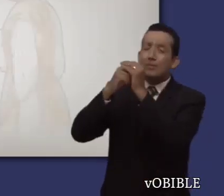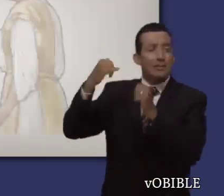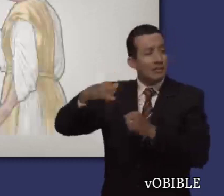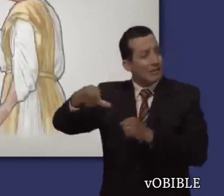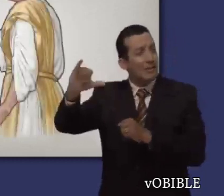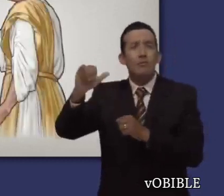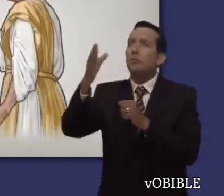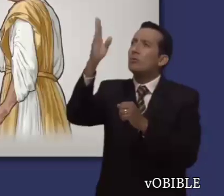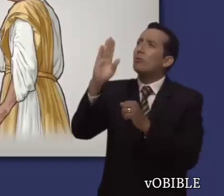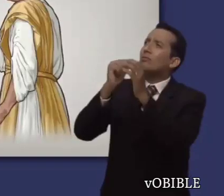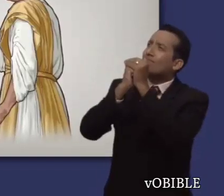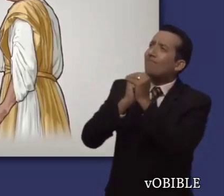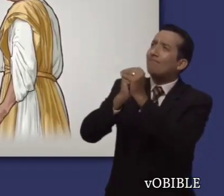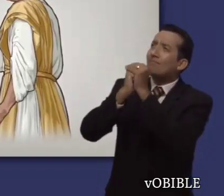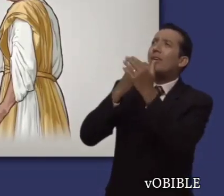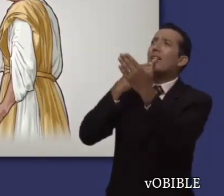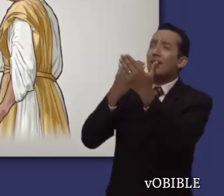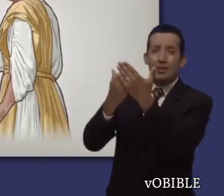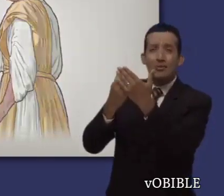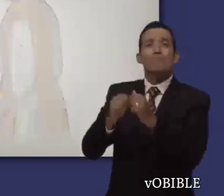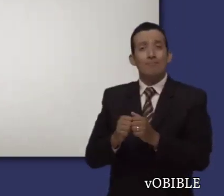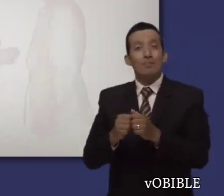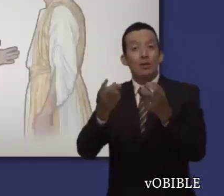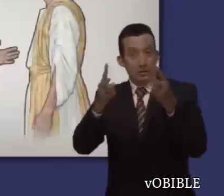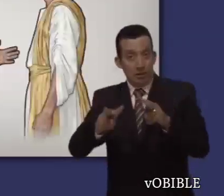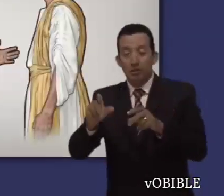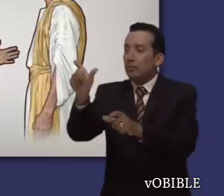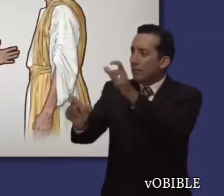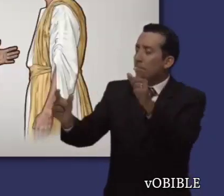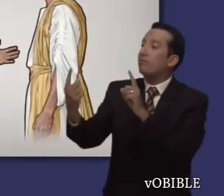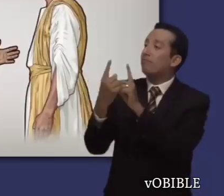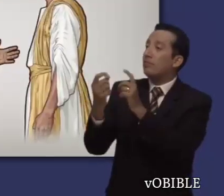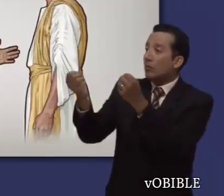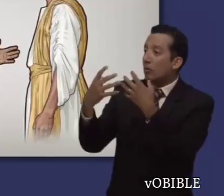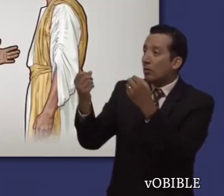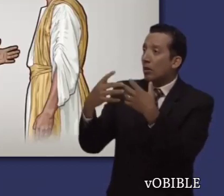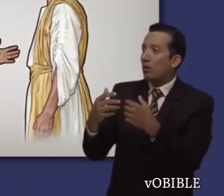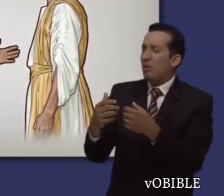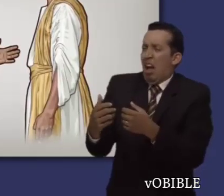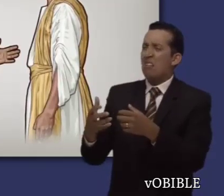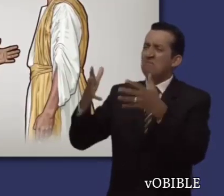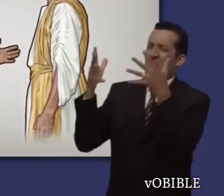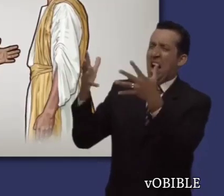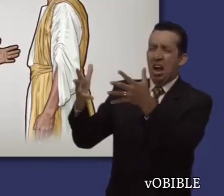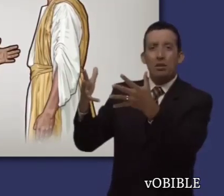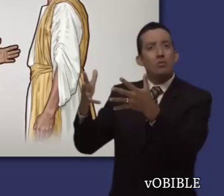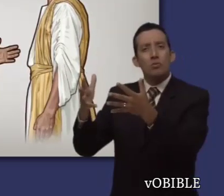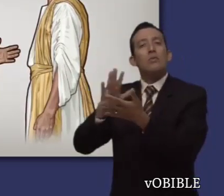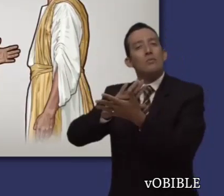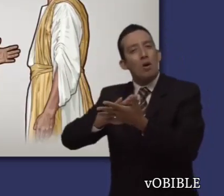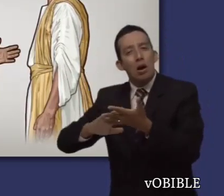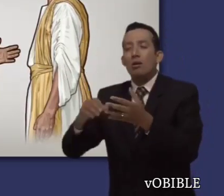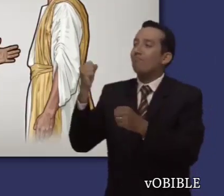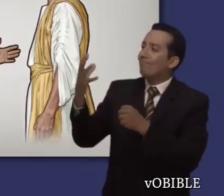También les anima a que sus palabras sean siempre agradables, sazonadas con sal, para que sepan cómo deben responder a